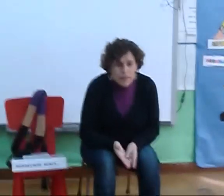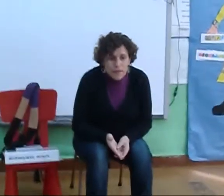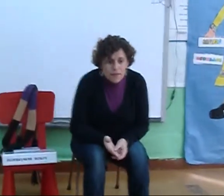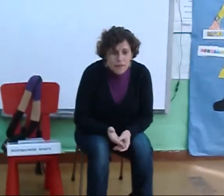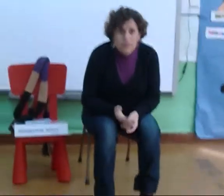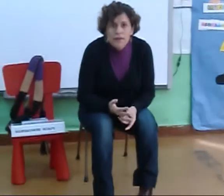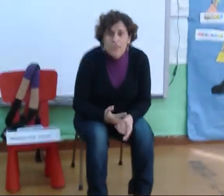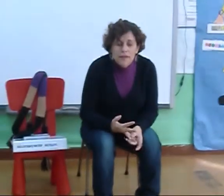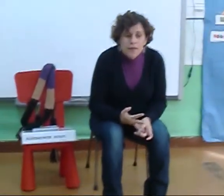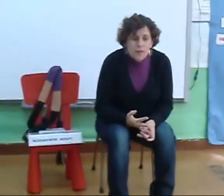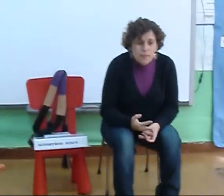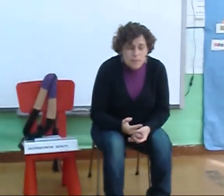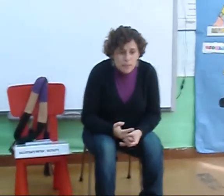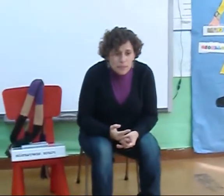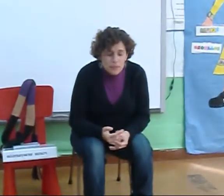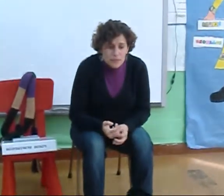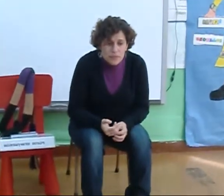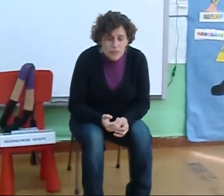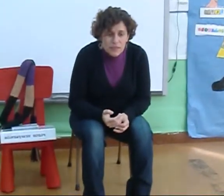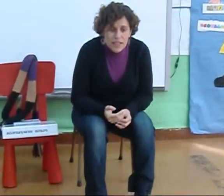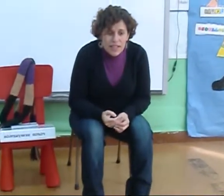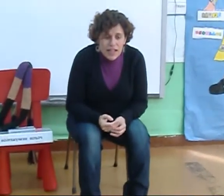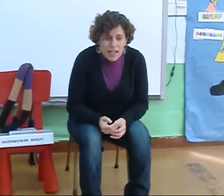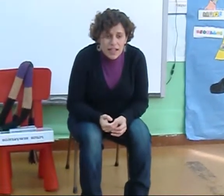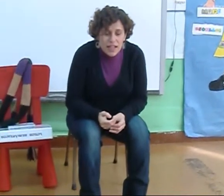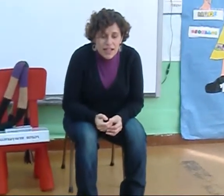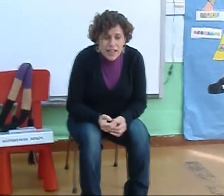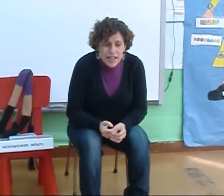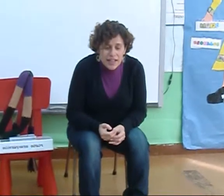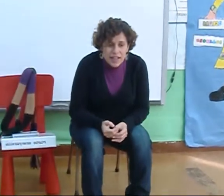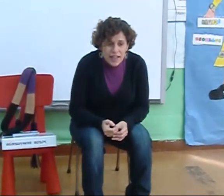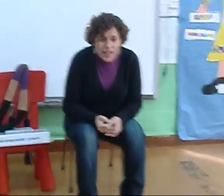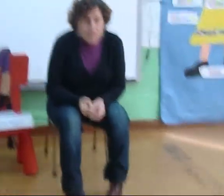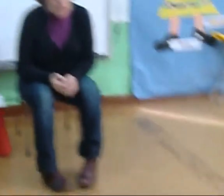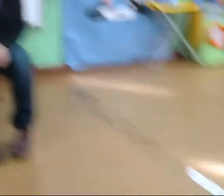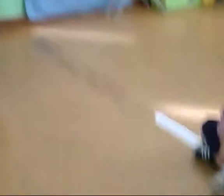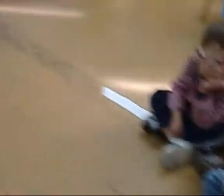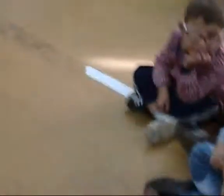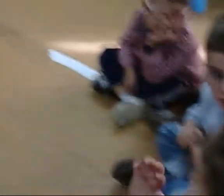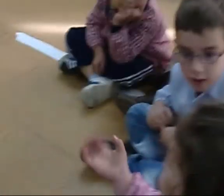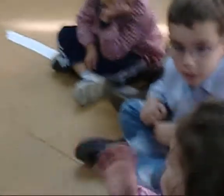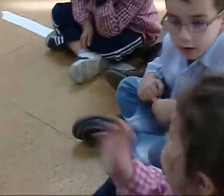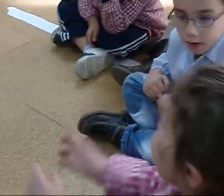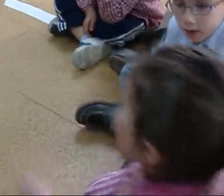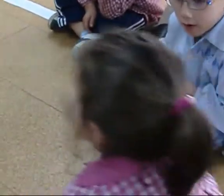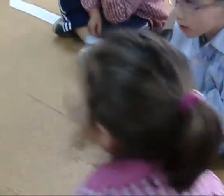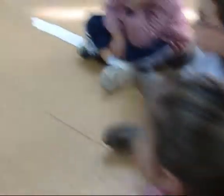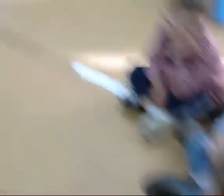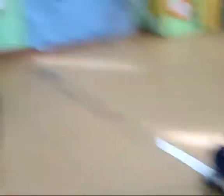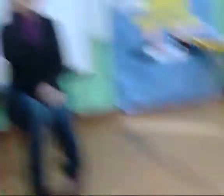truxe eches oxe de merenda, Xa? Que era? Que froita truxe eches? Ai, truxe eches froita Ah, pois manzá, si,